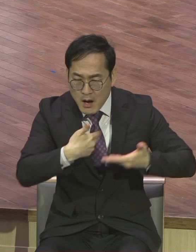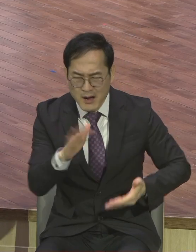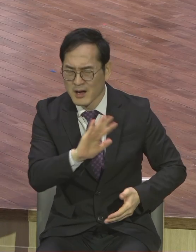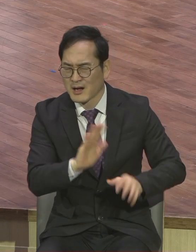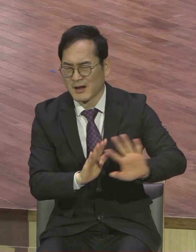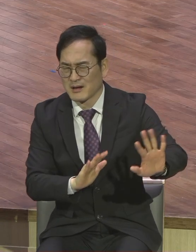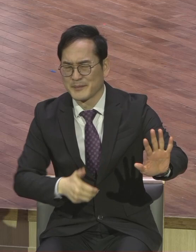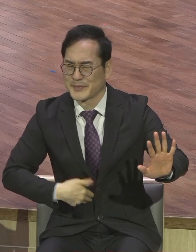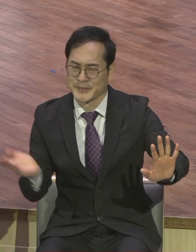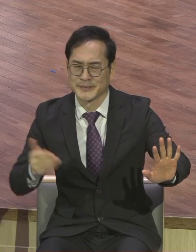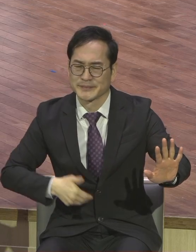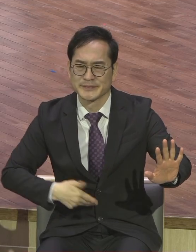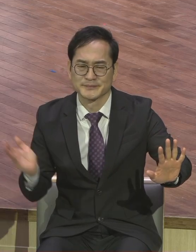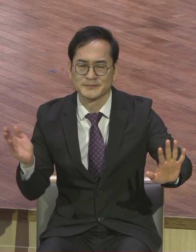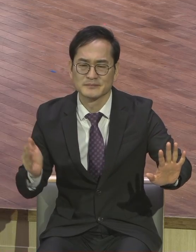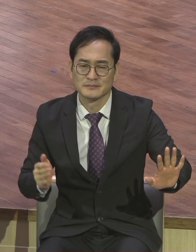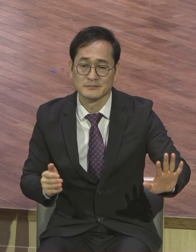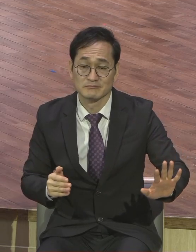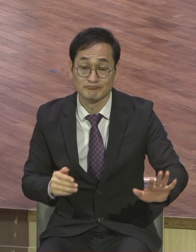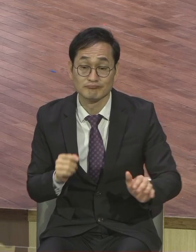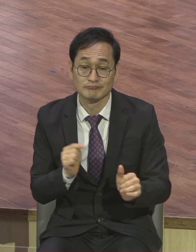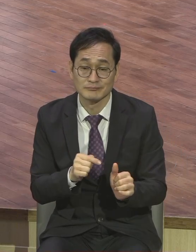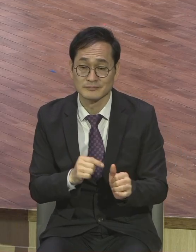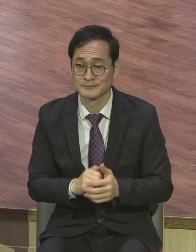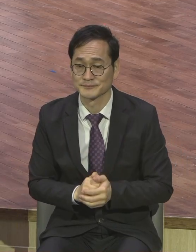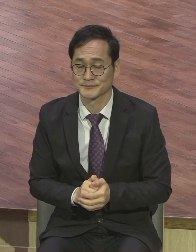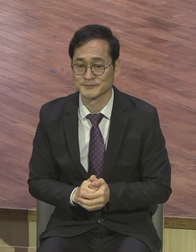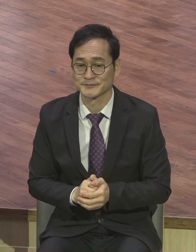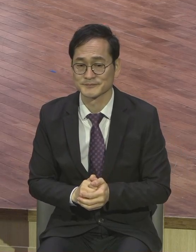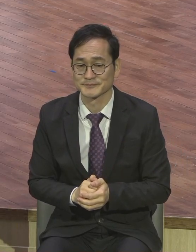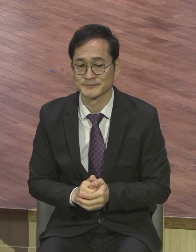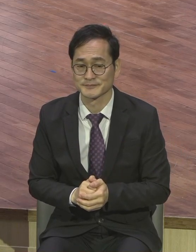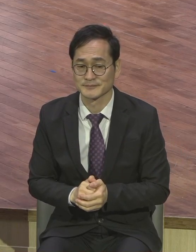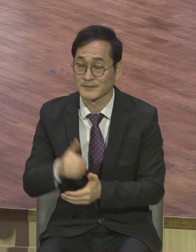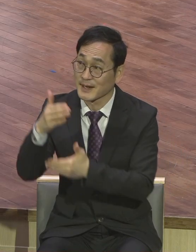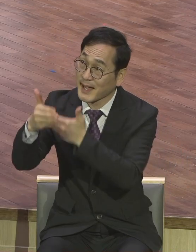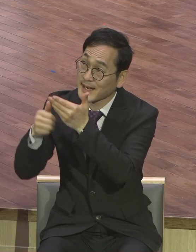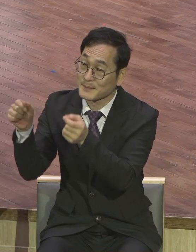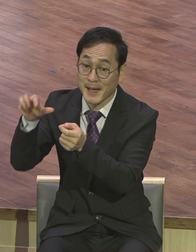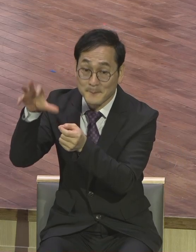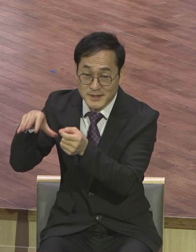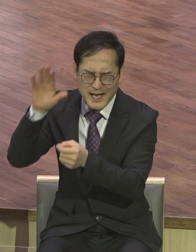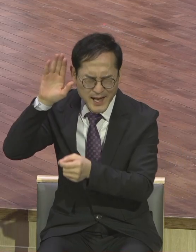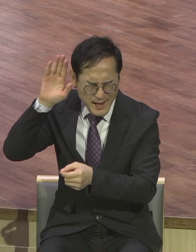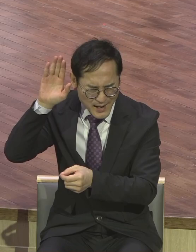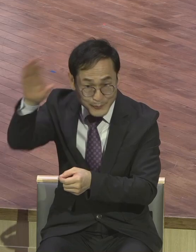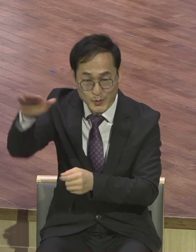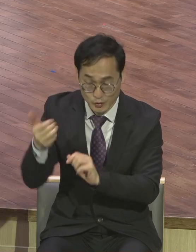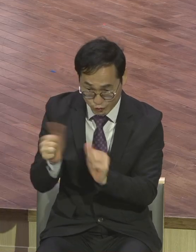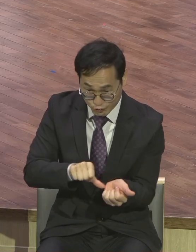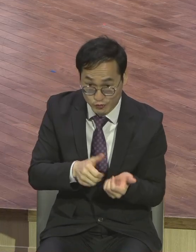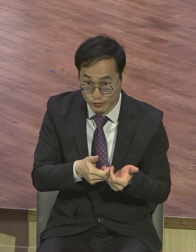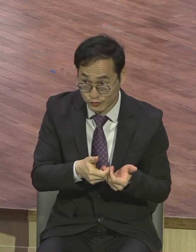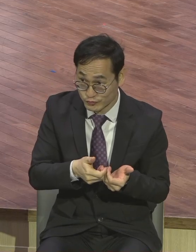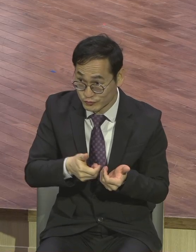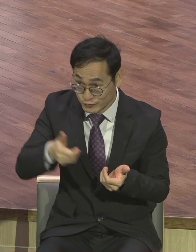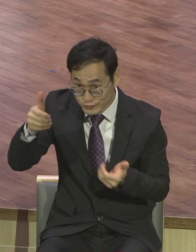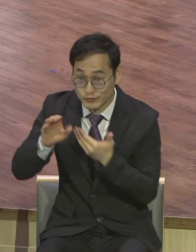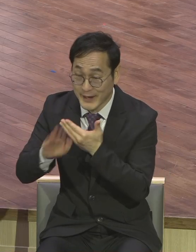반드시 하나님 앞에서 평가받게 돼 있어요. 평가받게 돼 있다니까